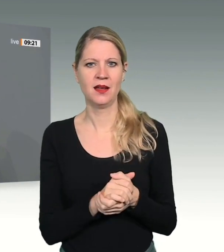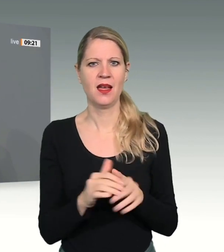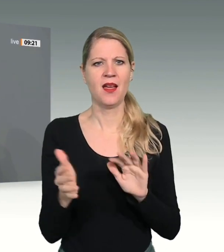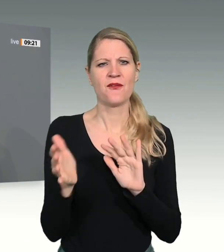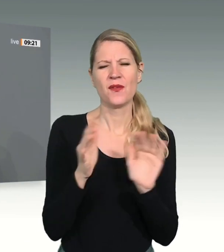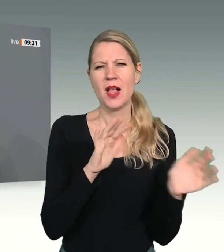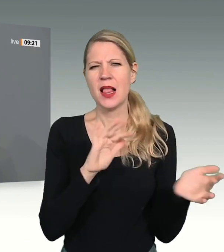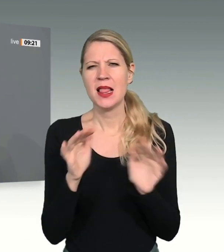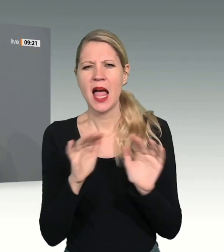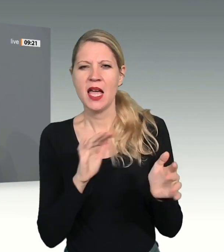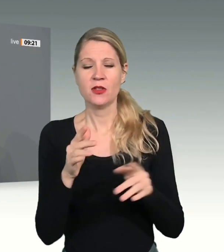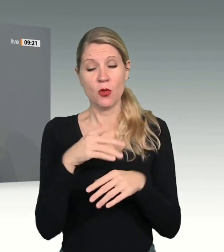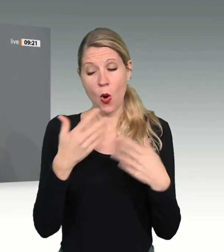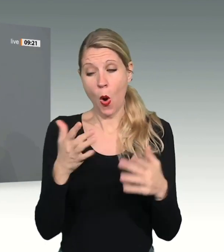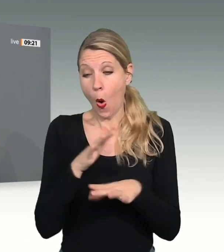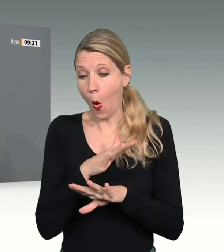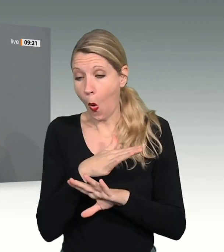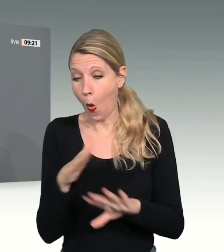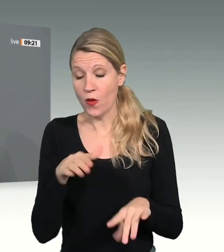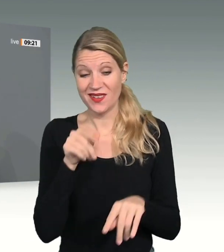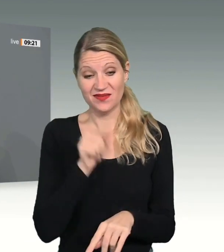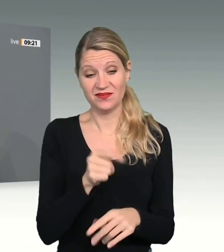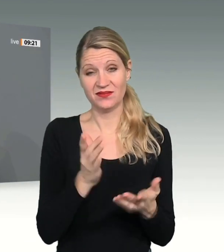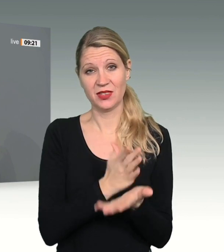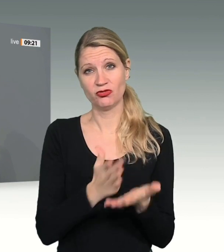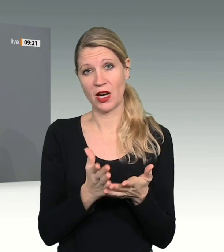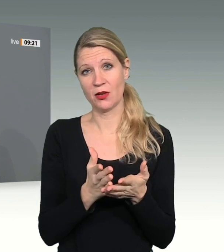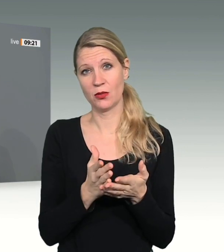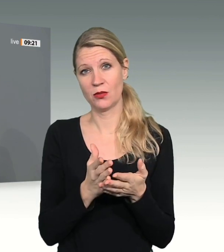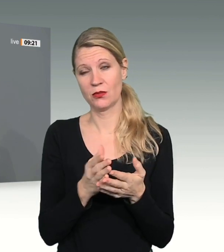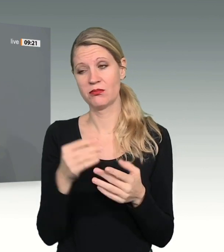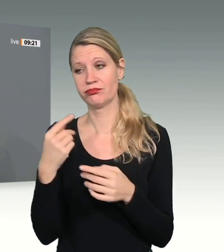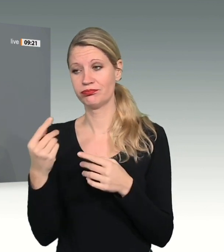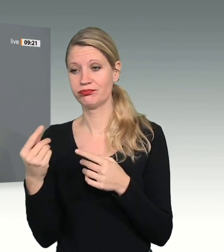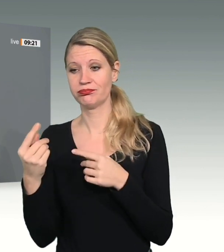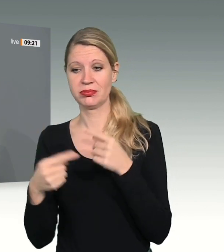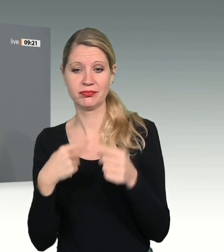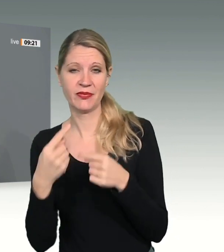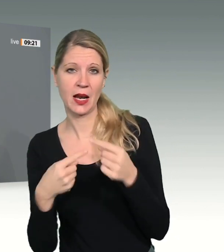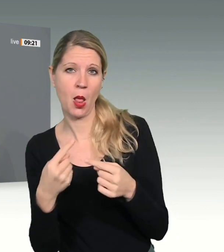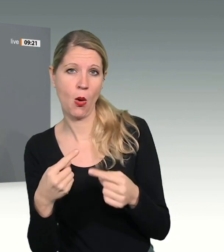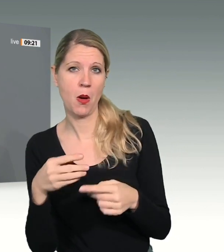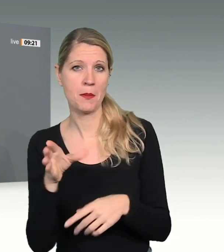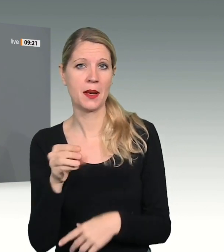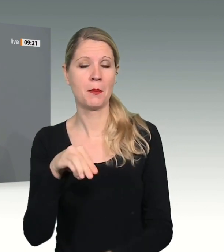mit Michael Gorbatschow ohne diese Entscheidung anders verlaufen. Jedenfalls hat uns Putin jetzt gezeigt,